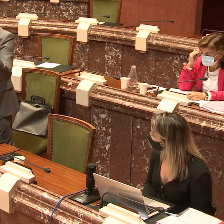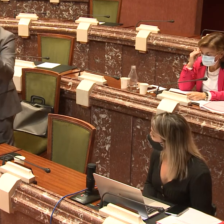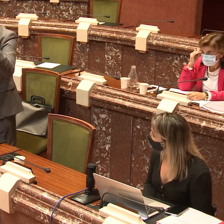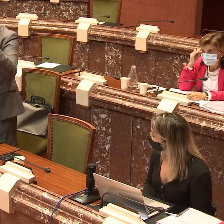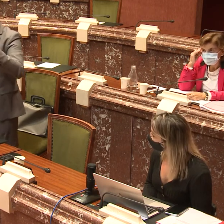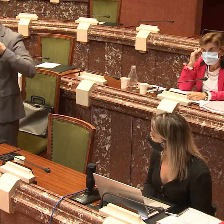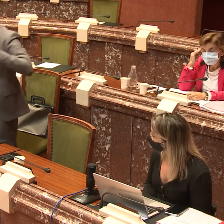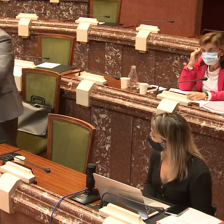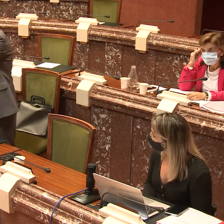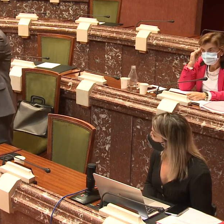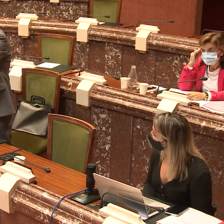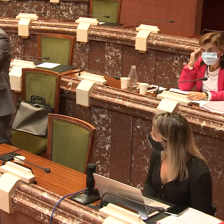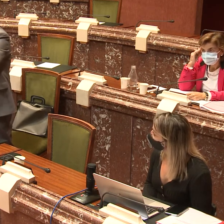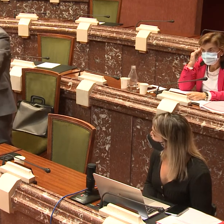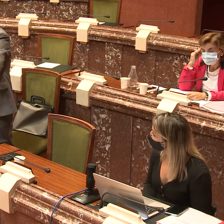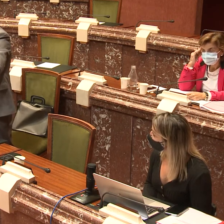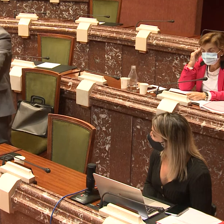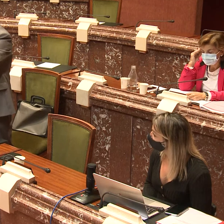igual que han hecho otras comunidades autónomas.